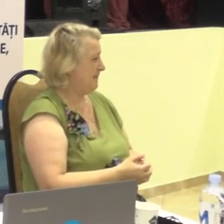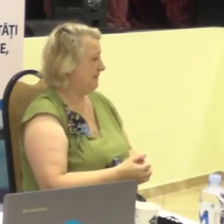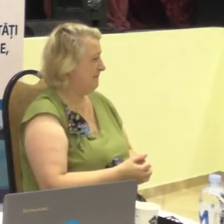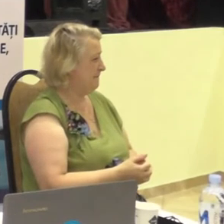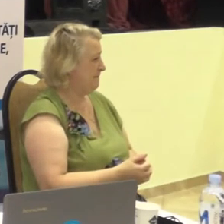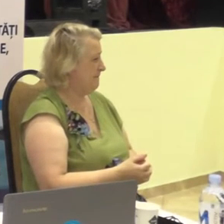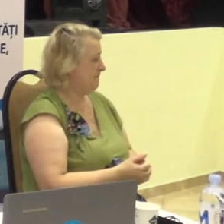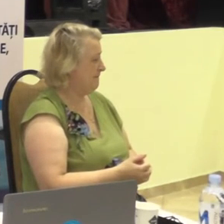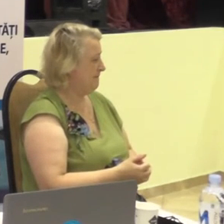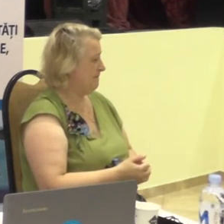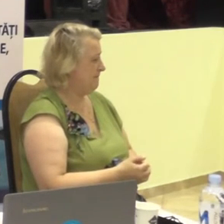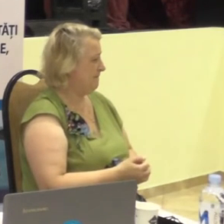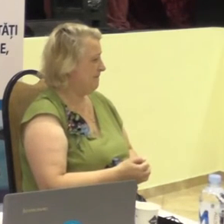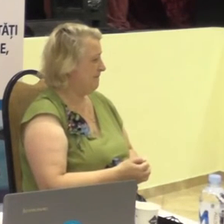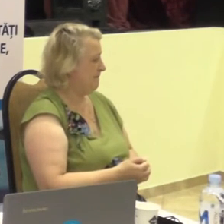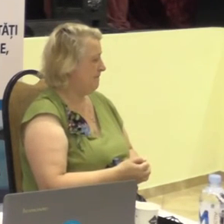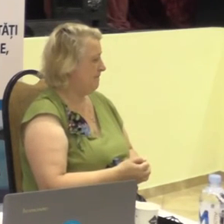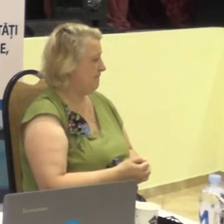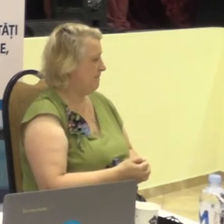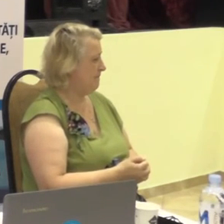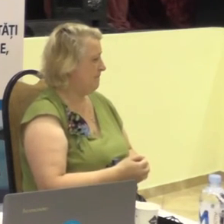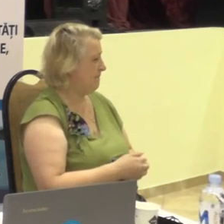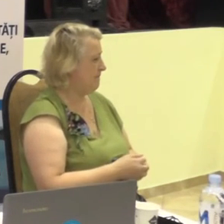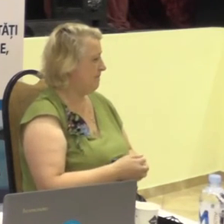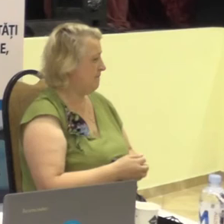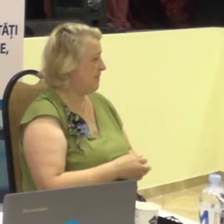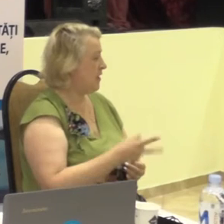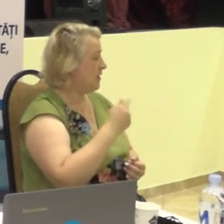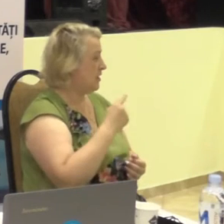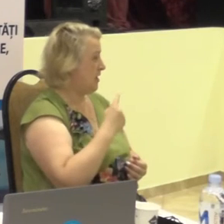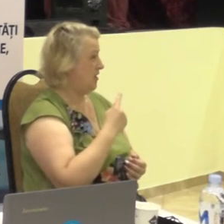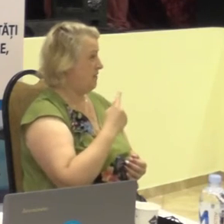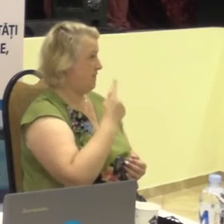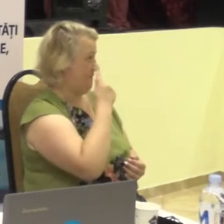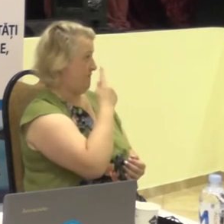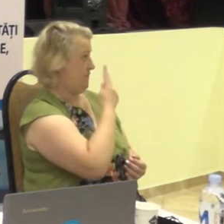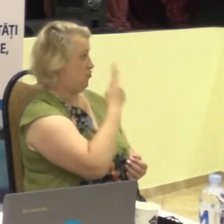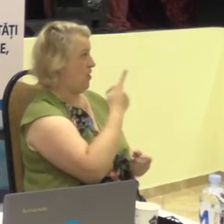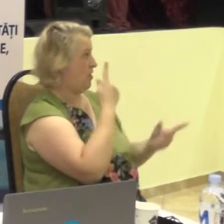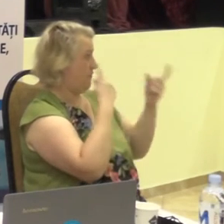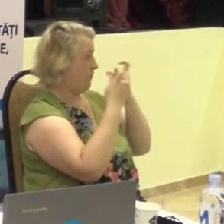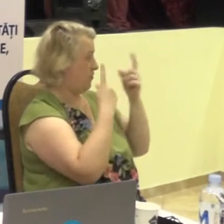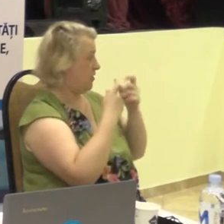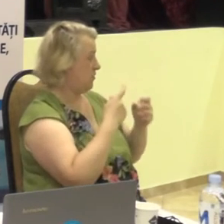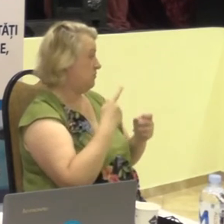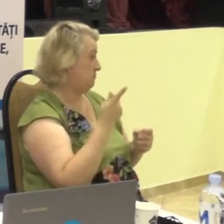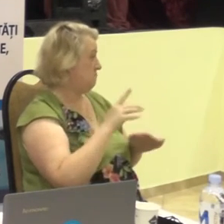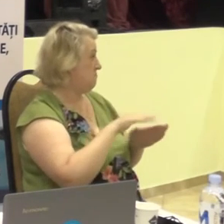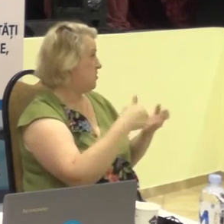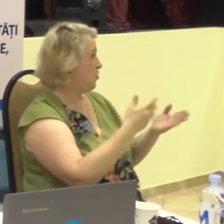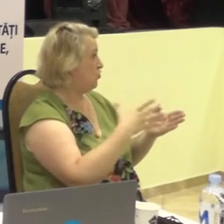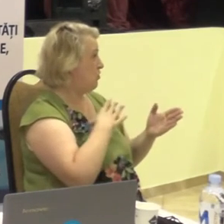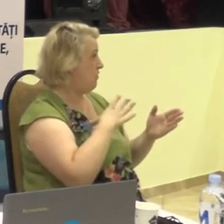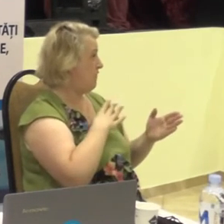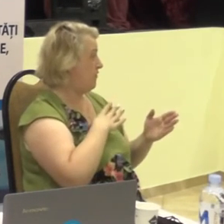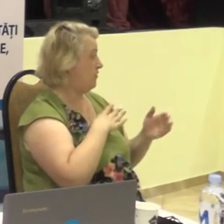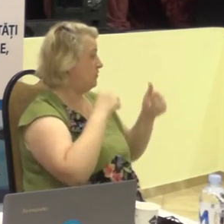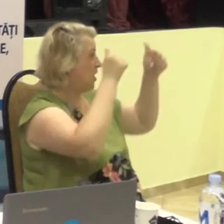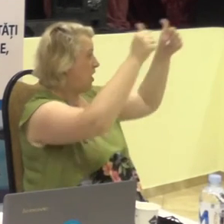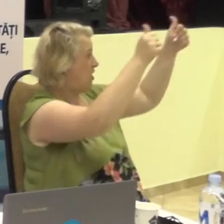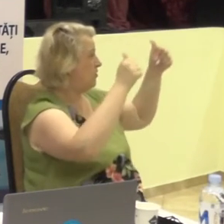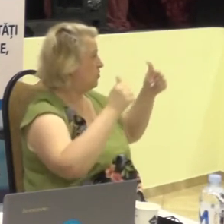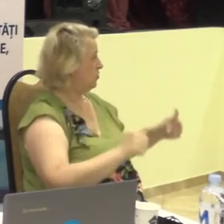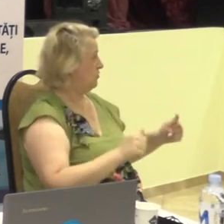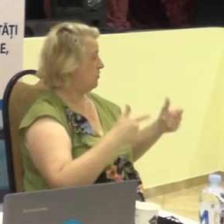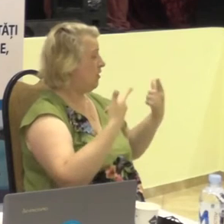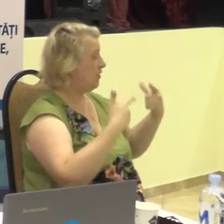Eu aș spune, pentru informație visuală, să fie afișată anunțul unde este